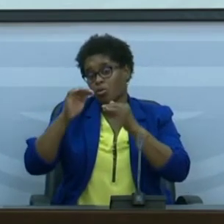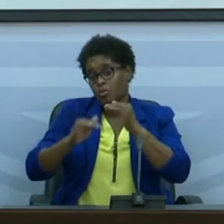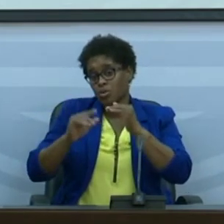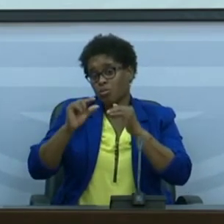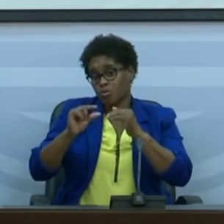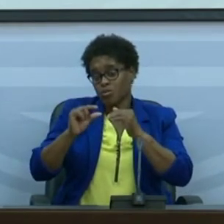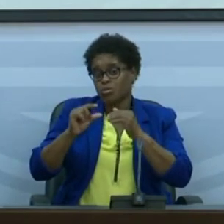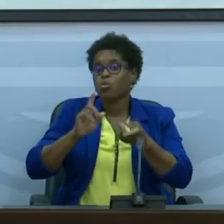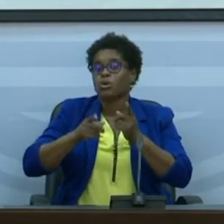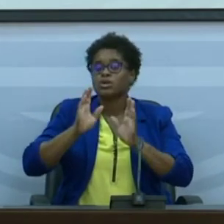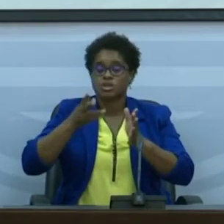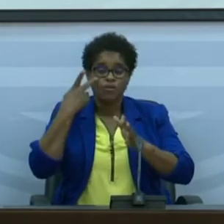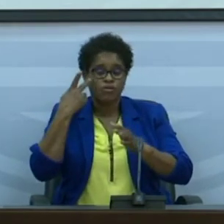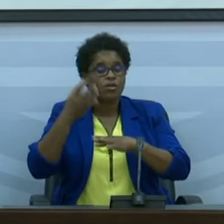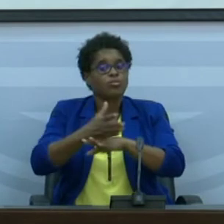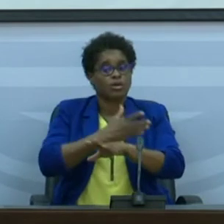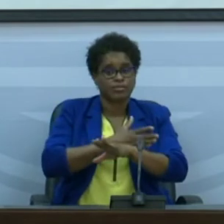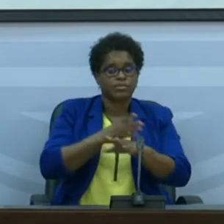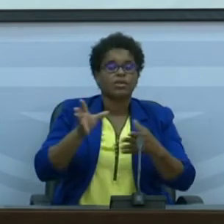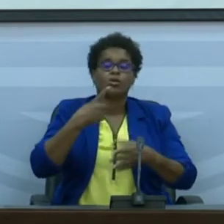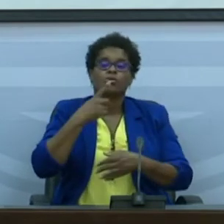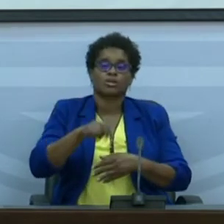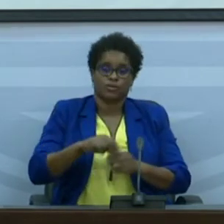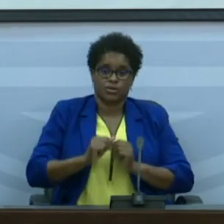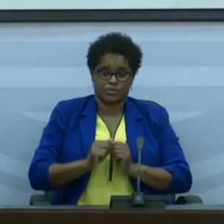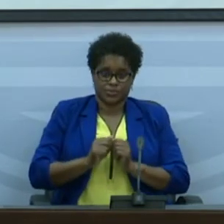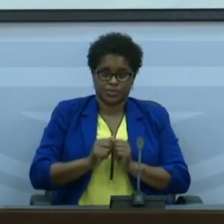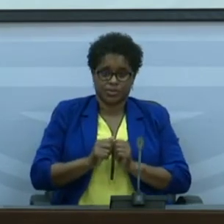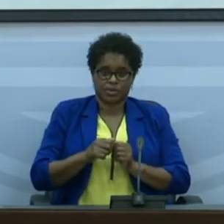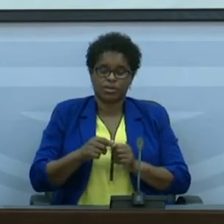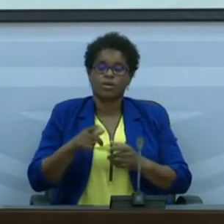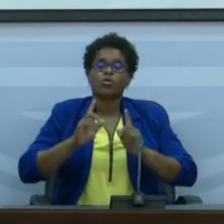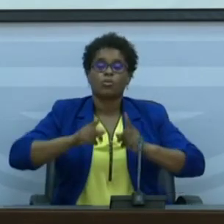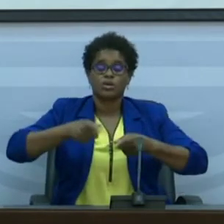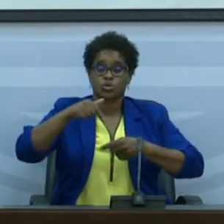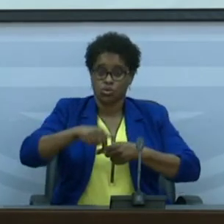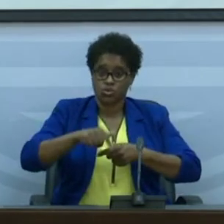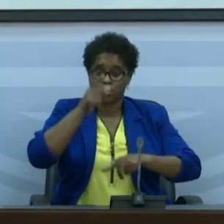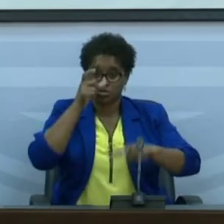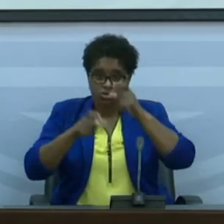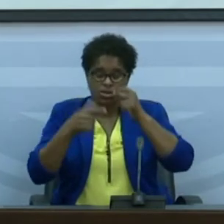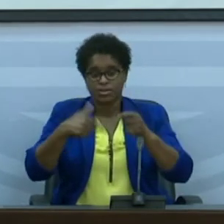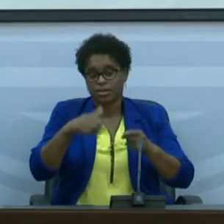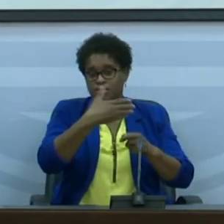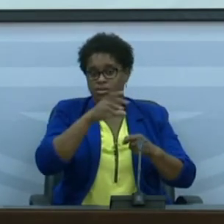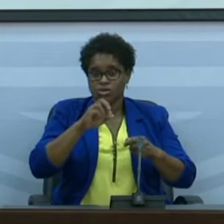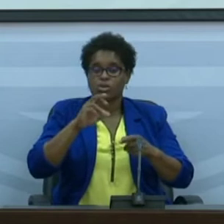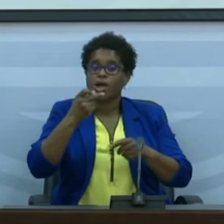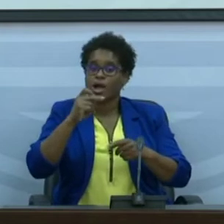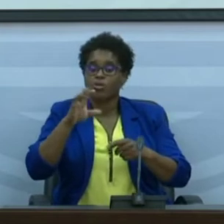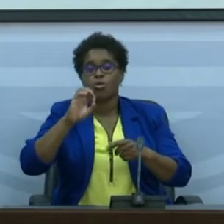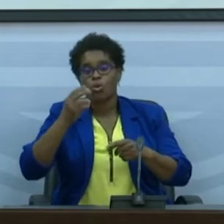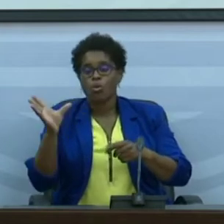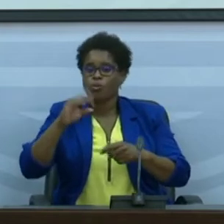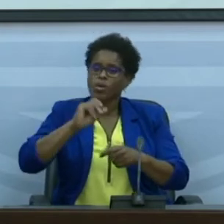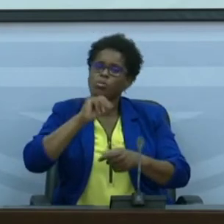já vivenciamos portanto mais uma vez a partir de hoje as pessoas que têm 18 anos de idade ou